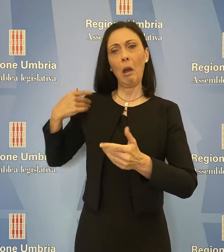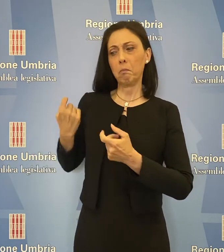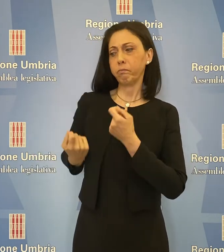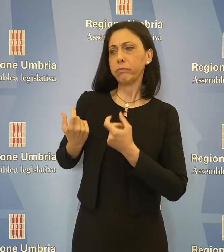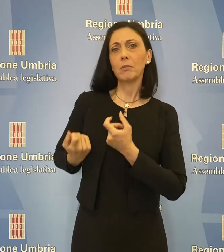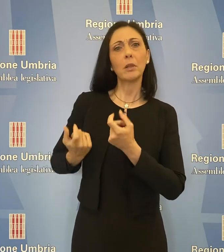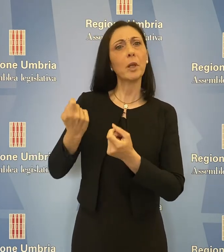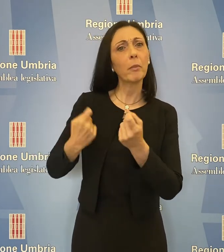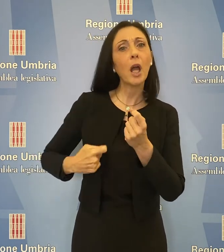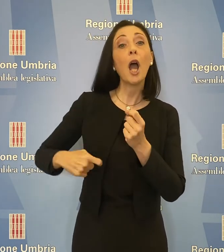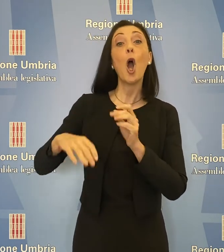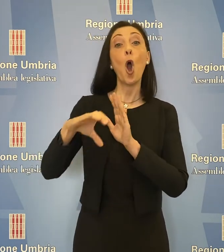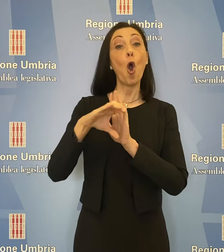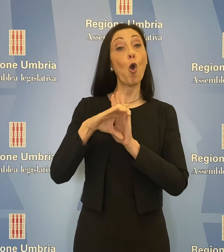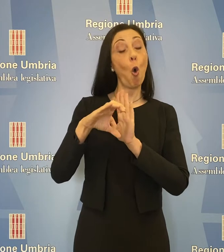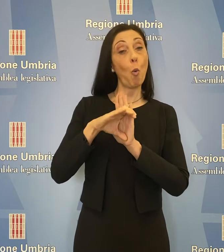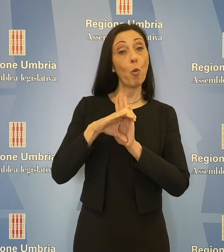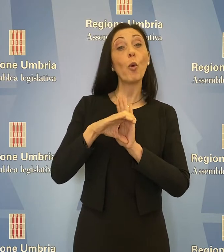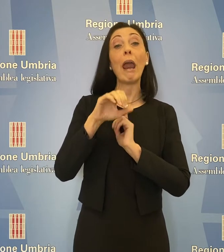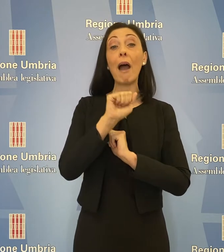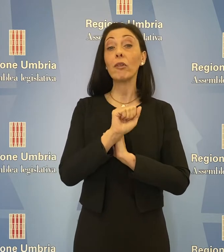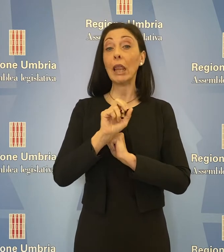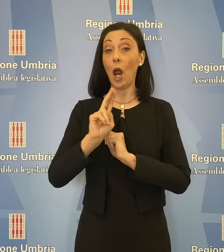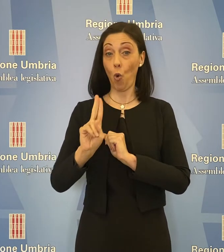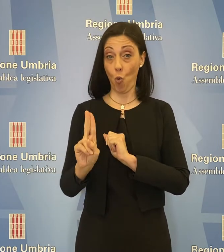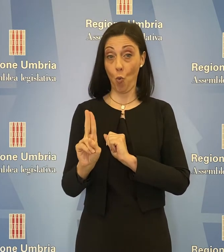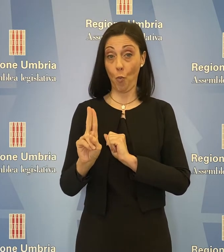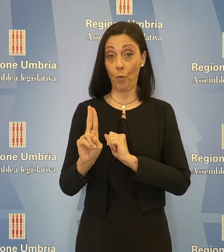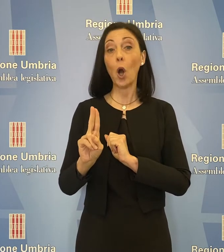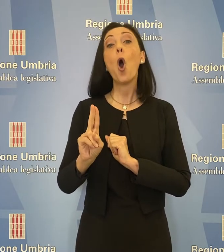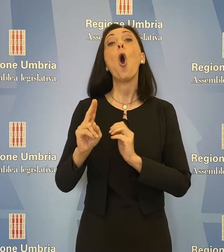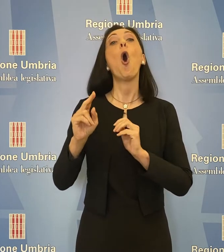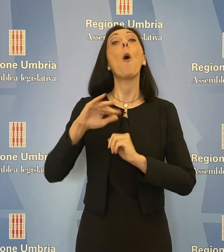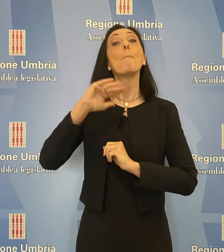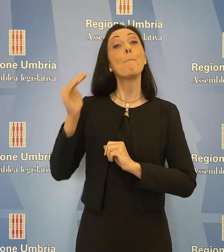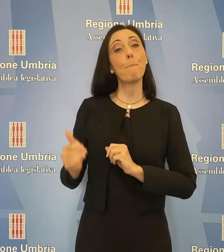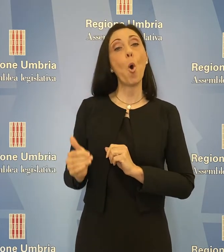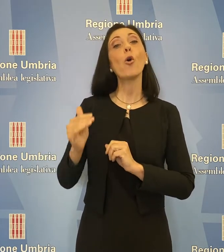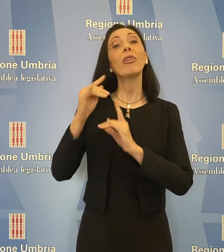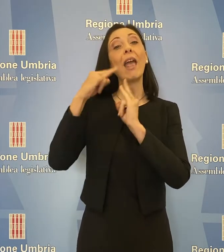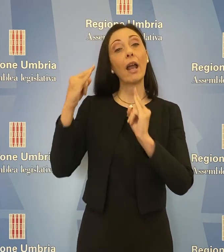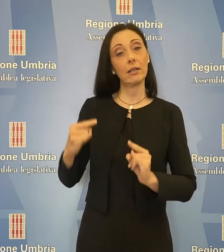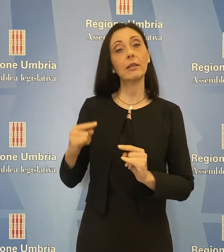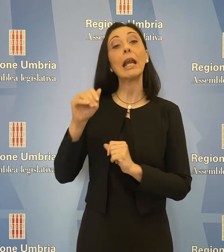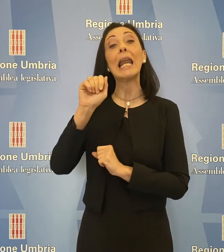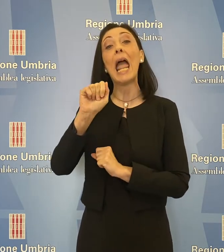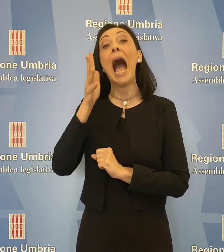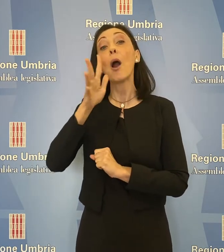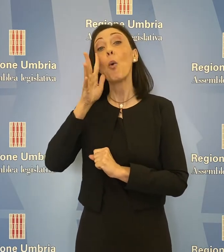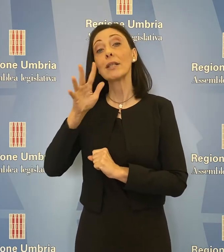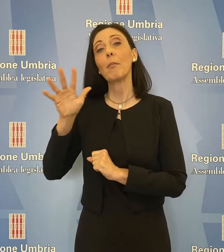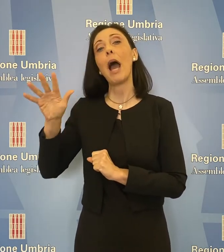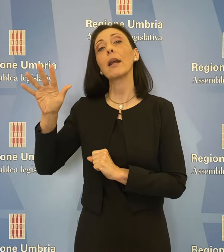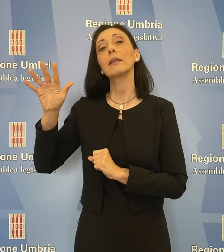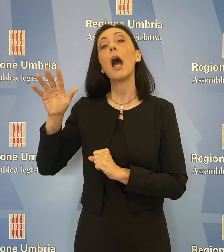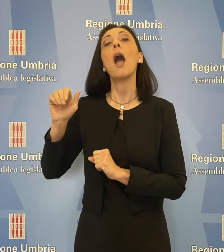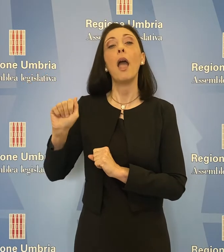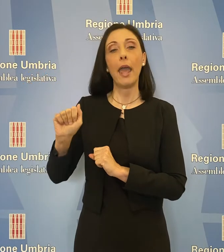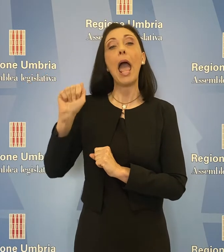calamitosi che hanno colpito i comuni di Avigliano Umbro, Monte Castrilli, Acqua Sparta ed Amelia tra le giornate di lunedì 8 e